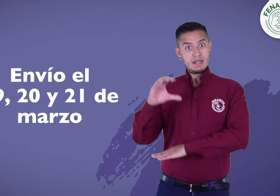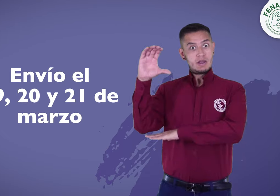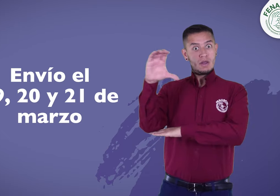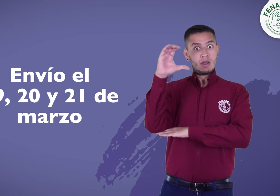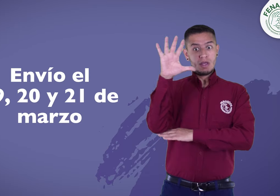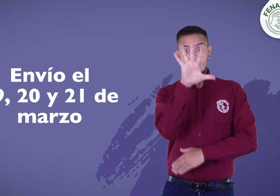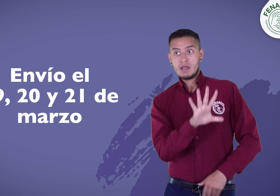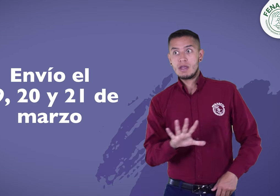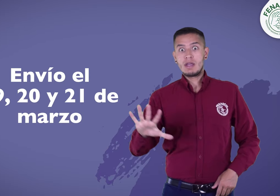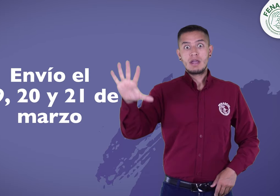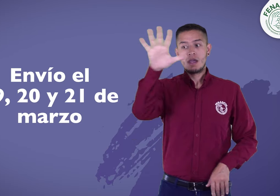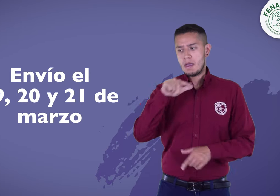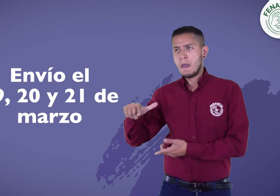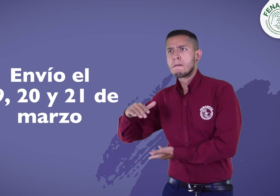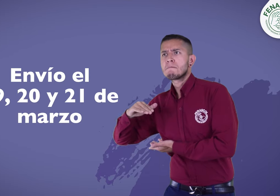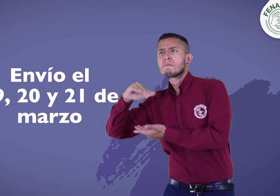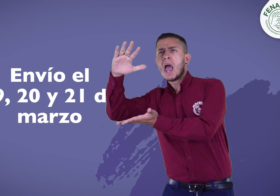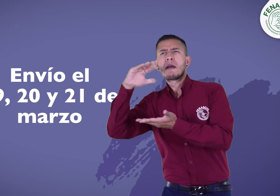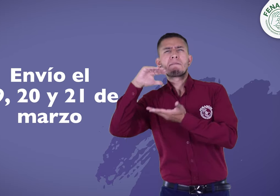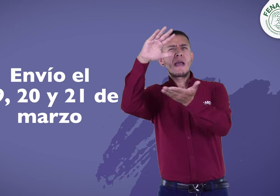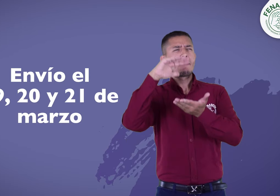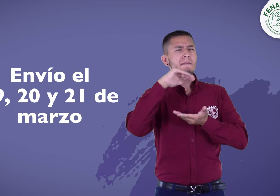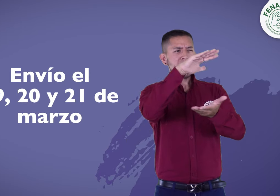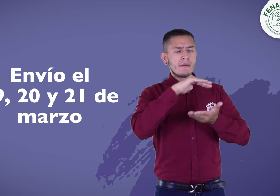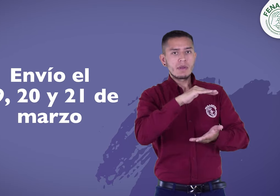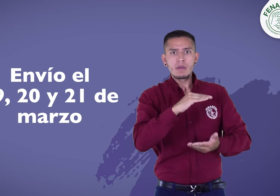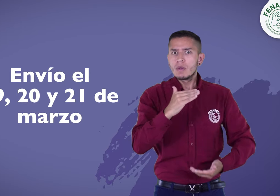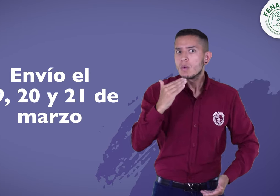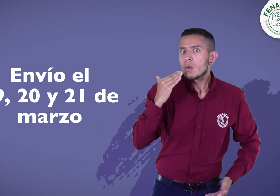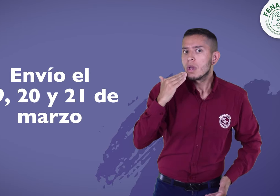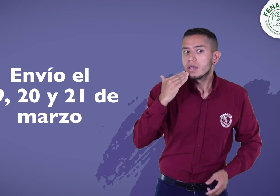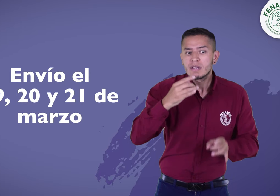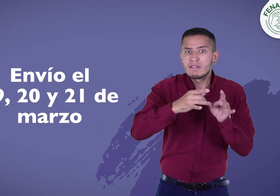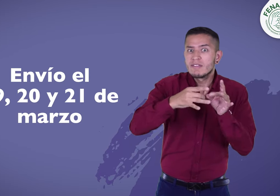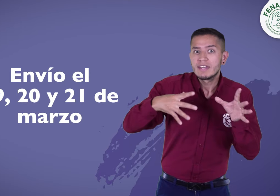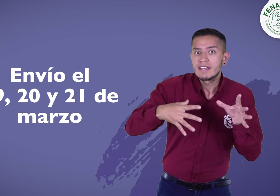Los envíos se realizarán el 19, 20 y 21 de marzo.